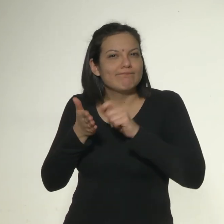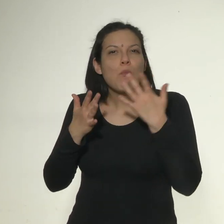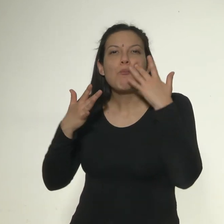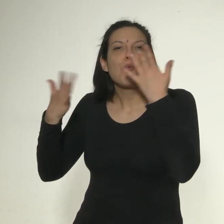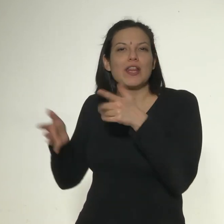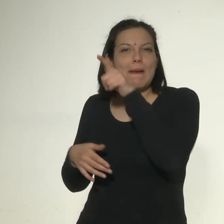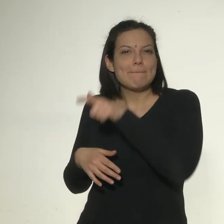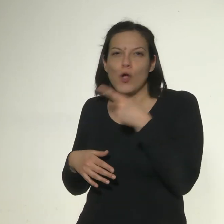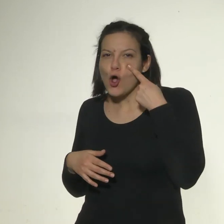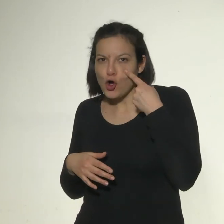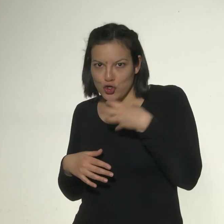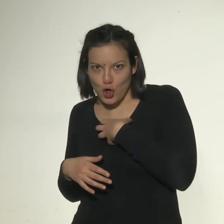vista de una persona cercana.